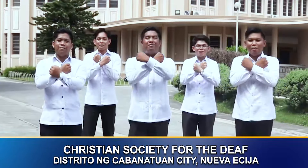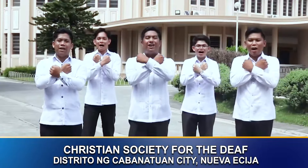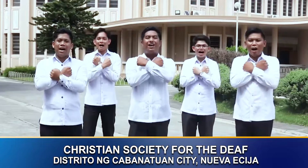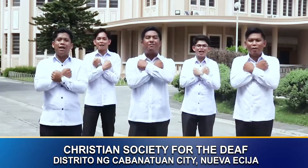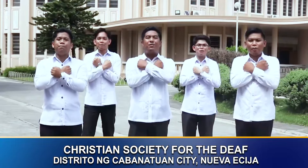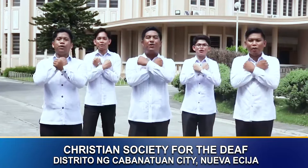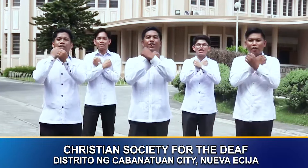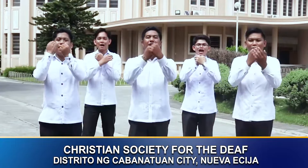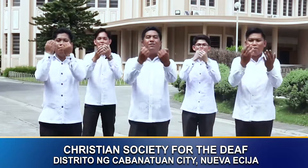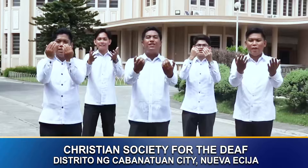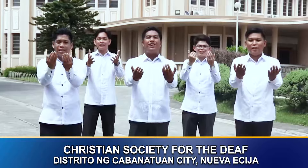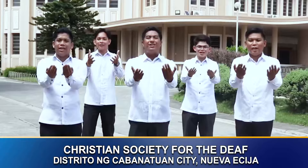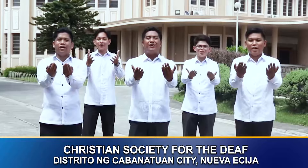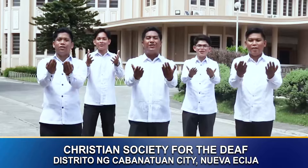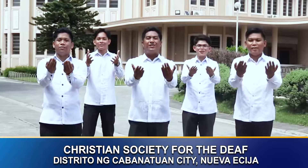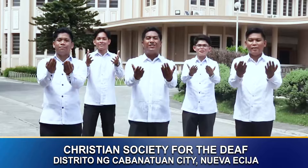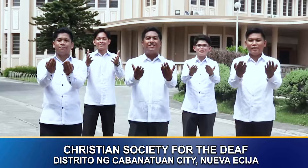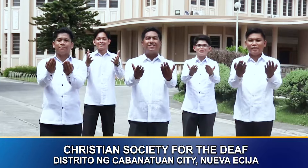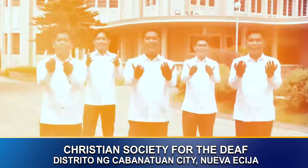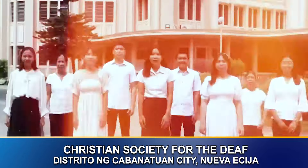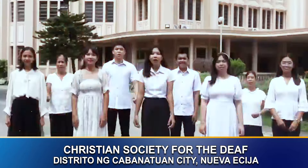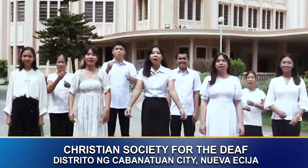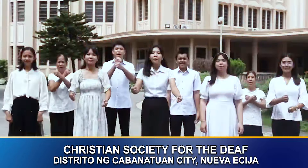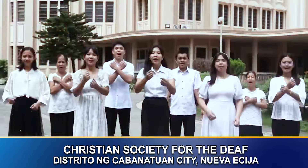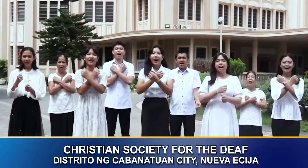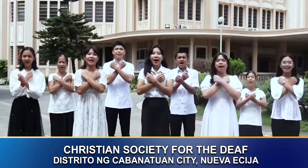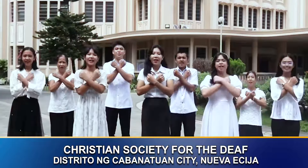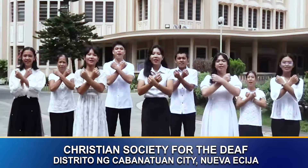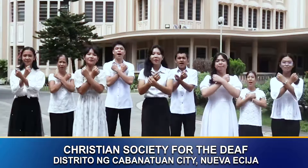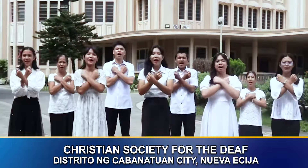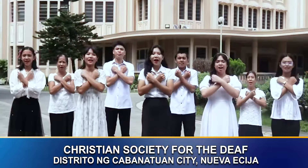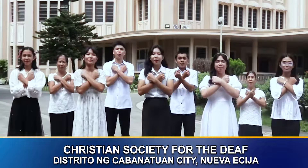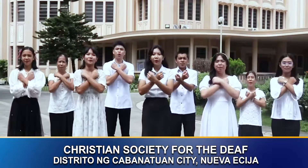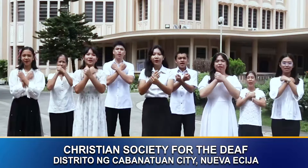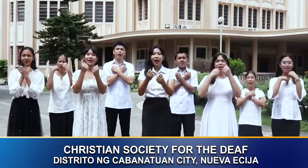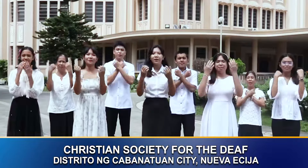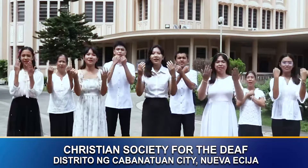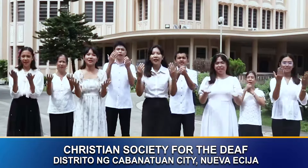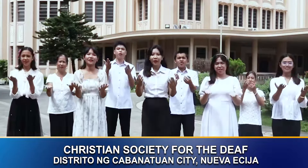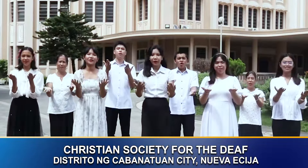mahal po namin kayo! Mahal na mahal po namin kayo!